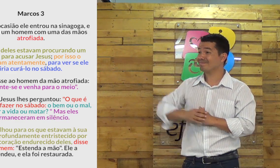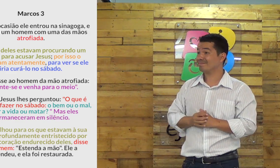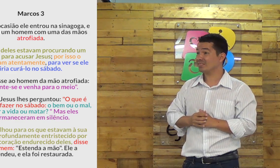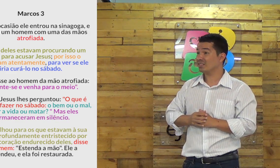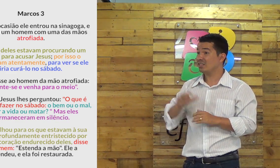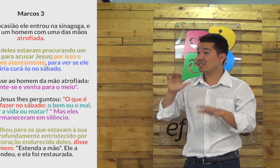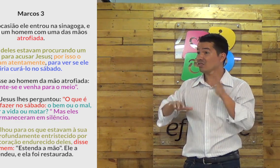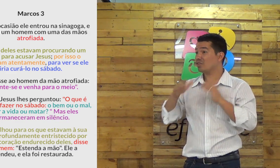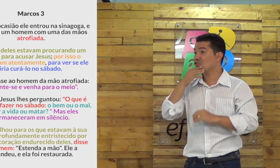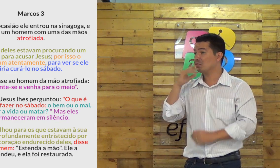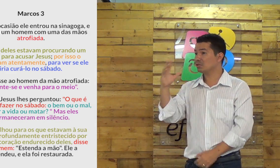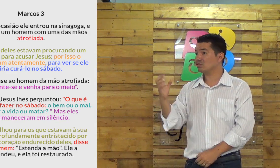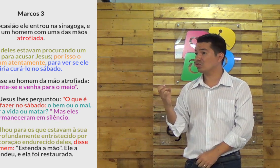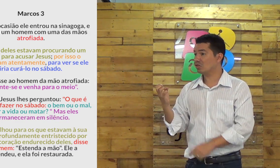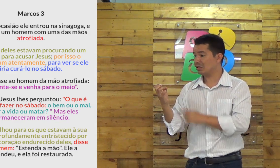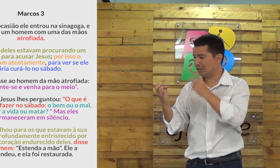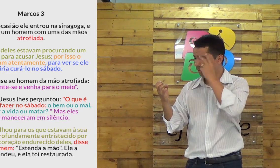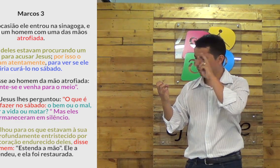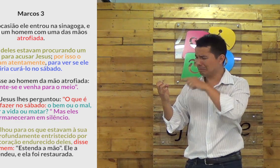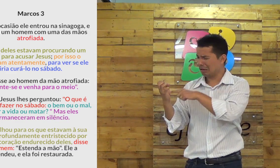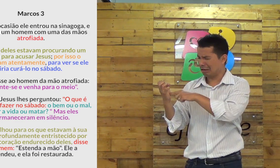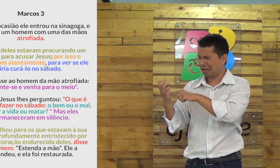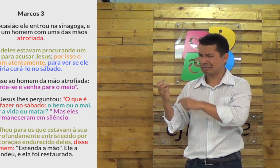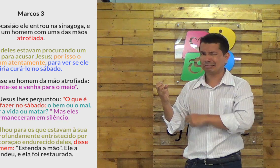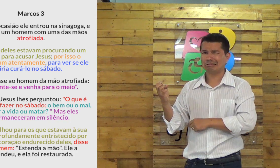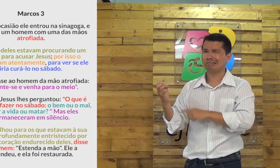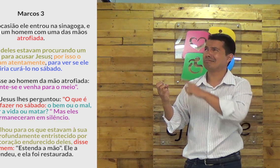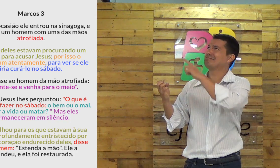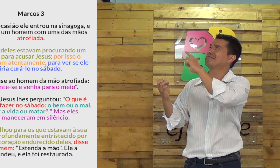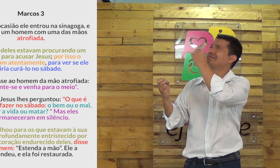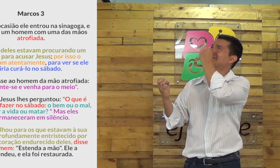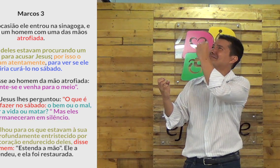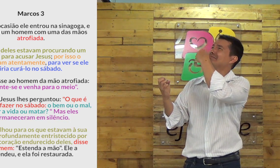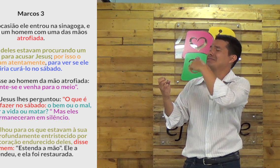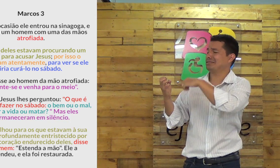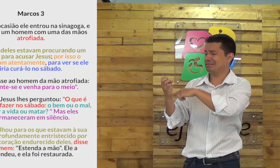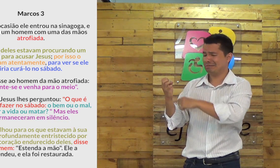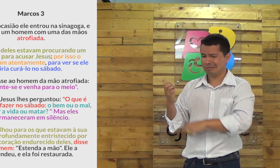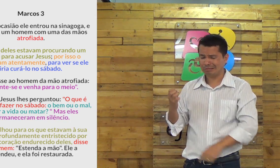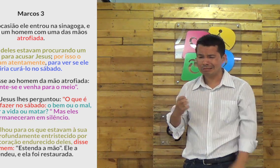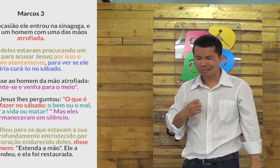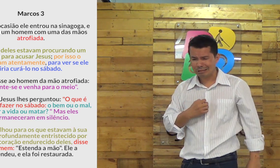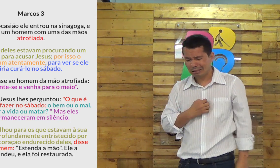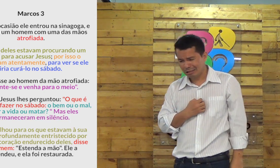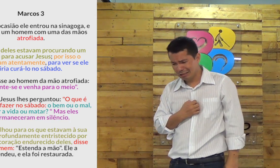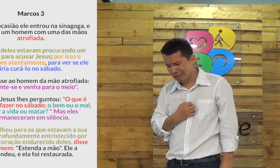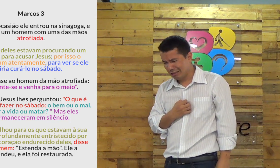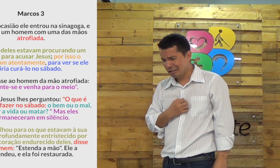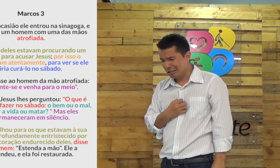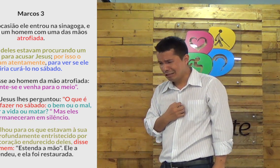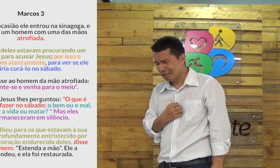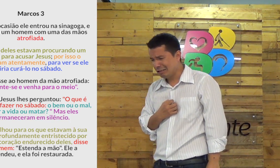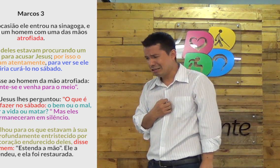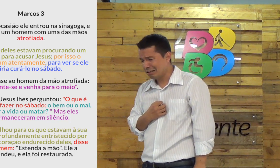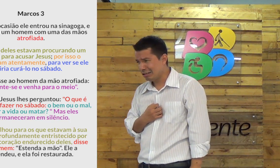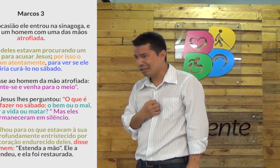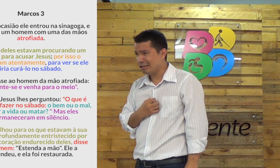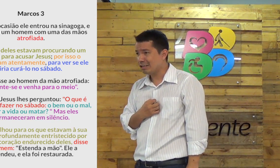Às vezes ele acabou contraindo pensamentos negativos. Deus esqueceu de mim olha só a minha mão